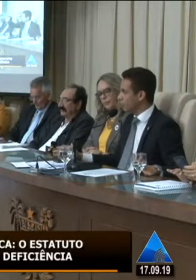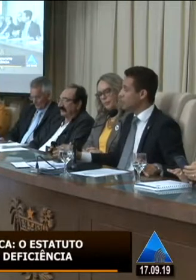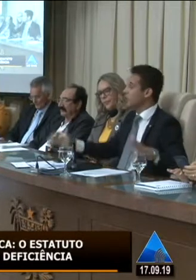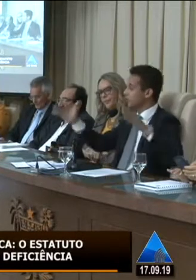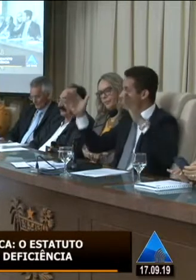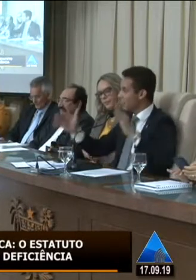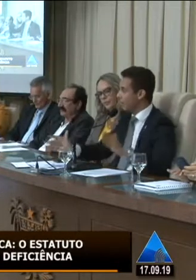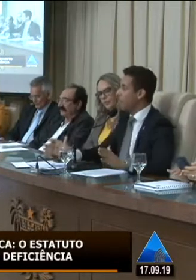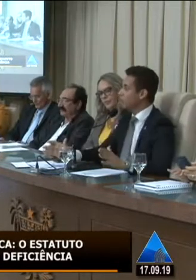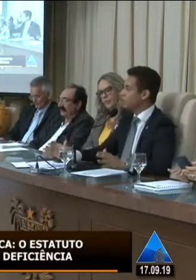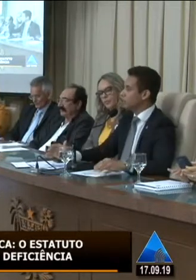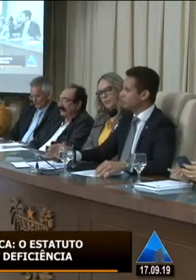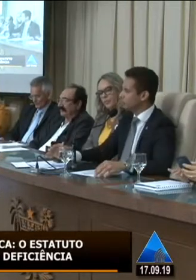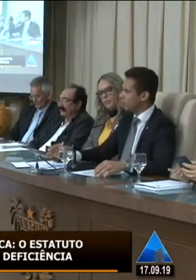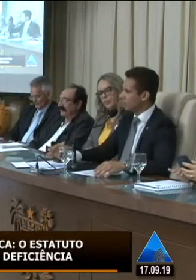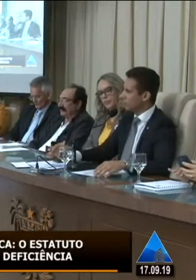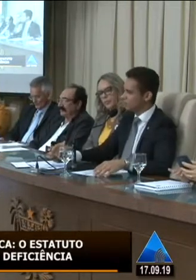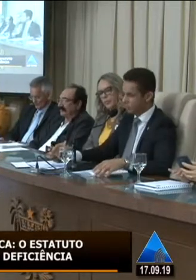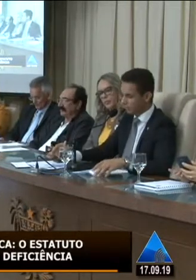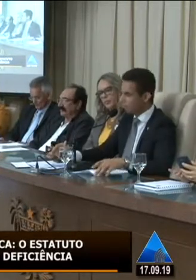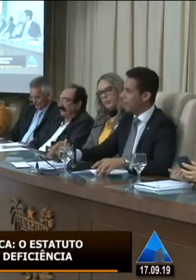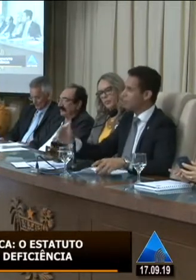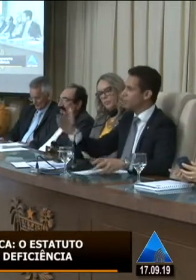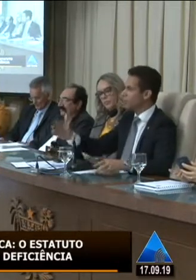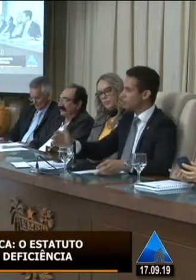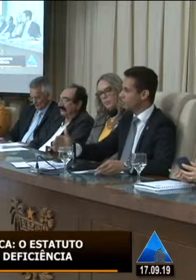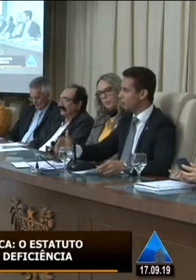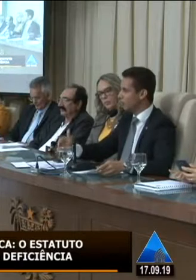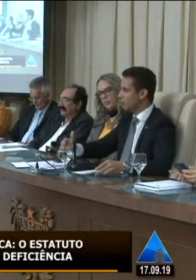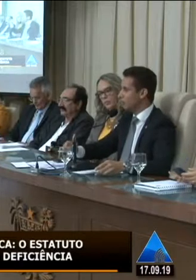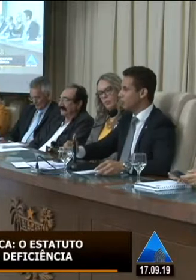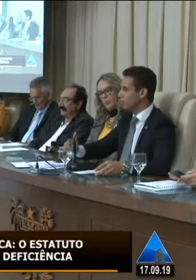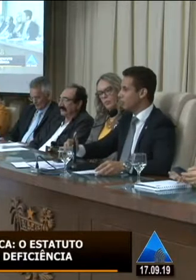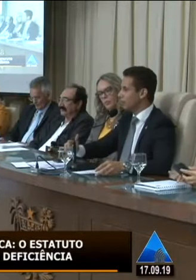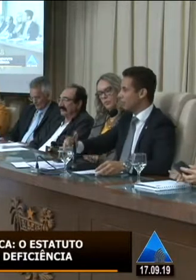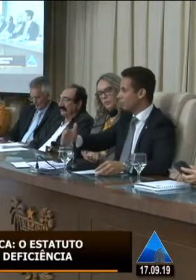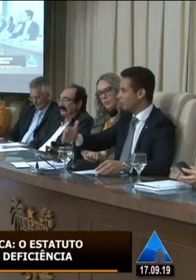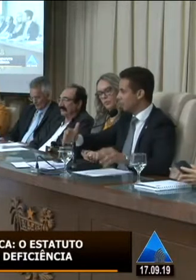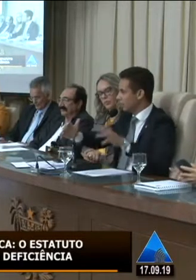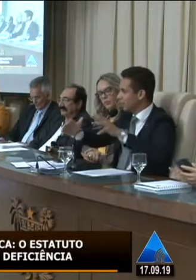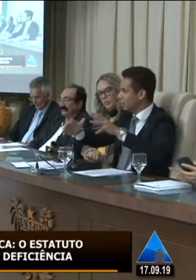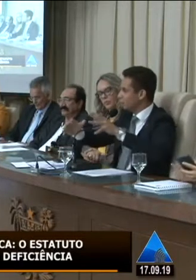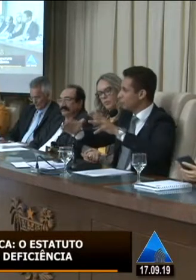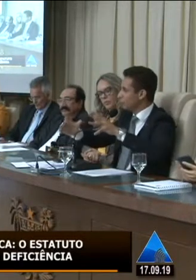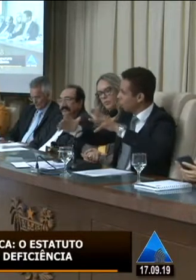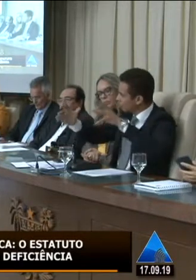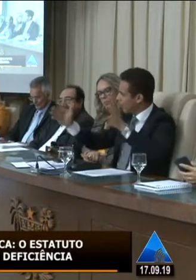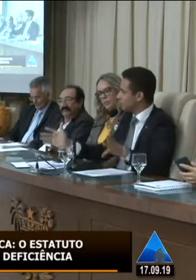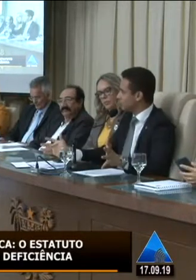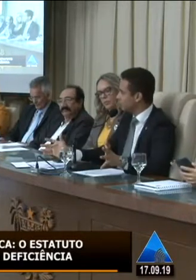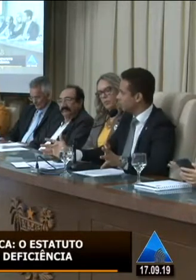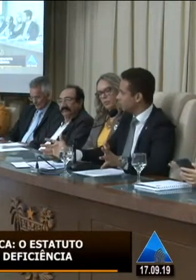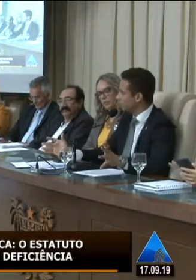um chamamento que no plenário esteja nesse dia da aprovação esteja esteja um plenário as galerias do plenário